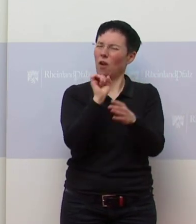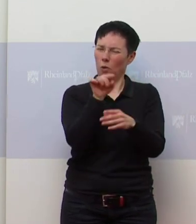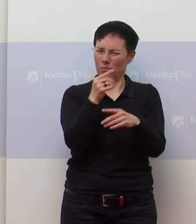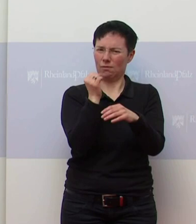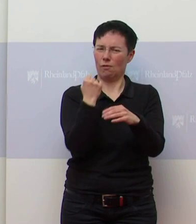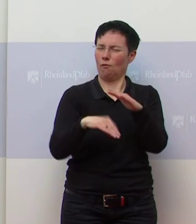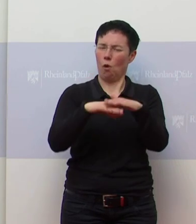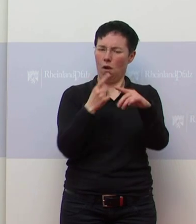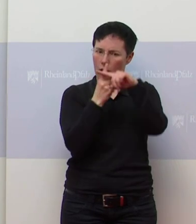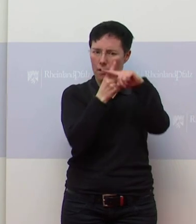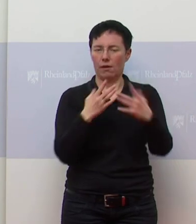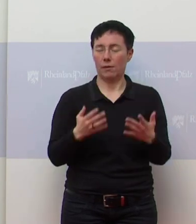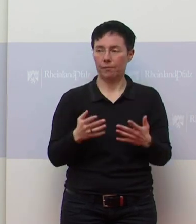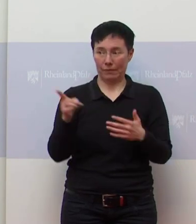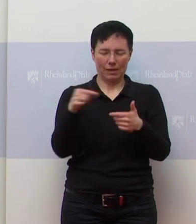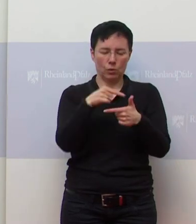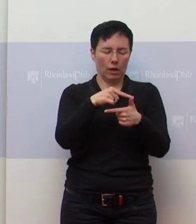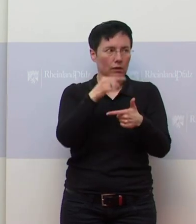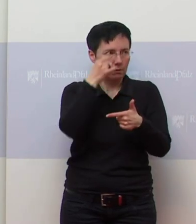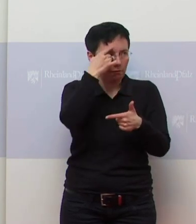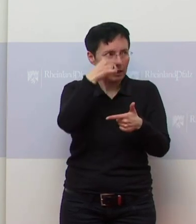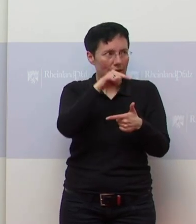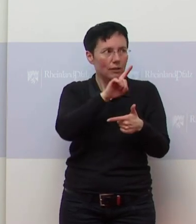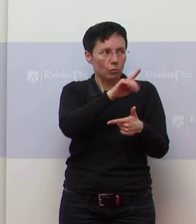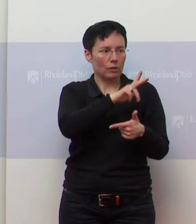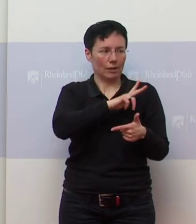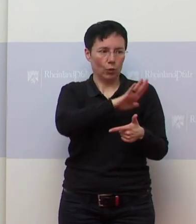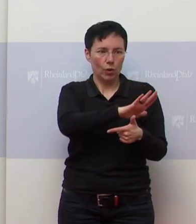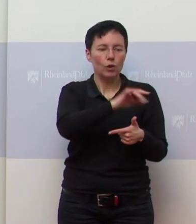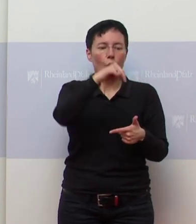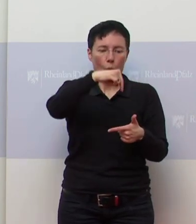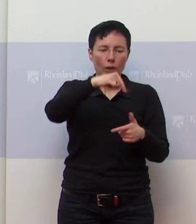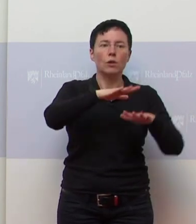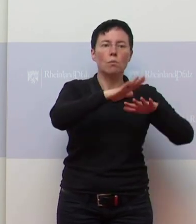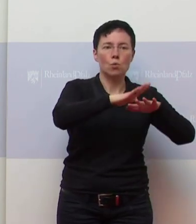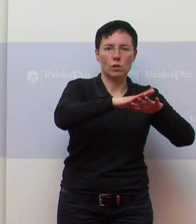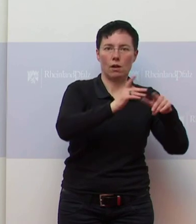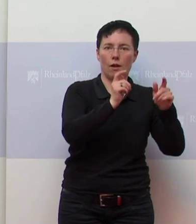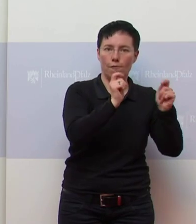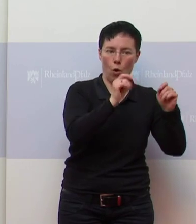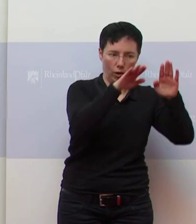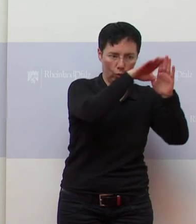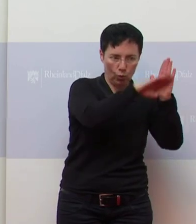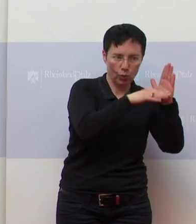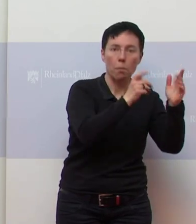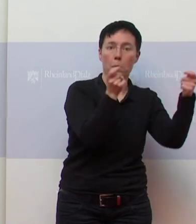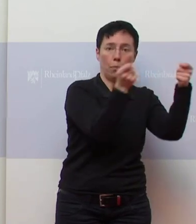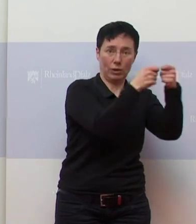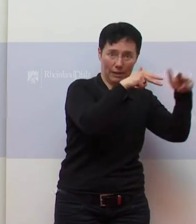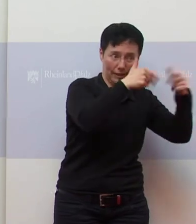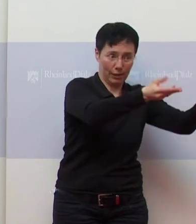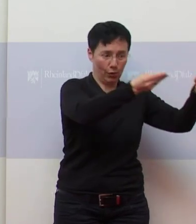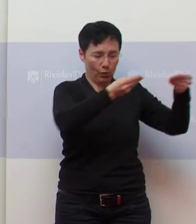zum ersten kann ich Ihnen jetzt das nicht beantworten, sondern Sie müssen die Geduld haben, bis heute die Musterverordnung des Bundes kommt. Und dann wird man das weg